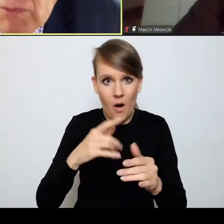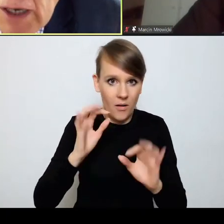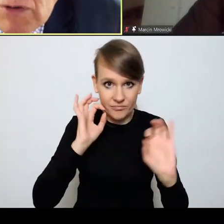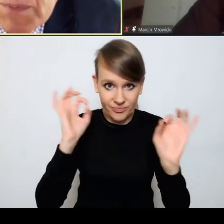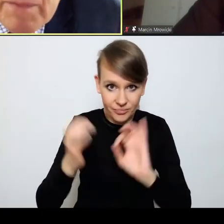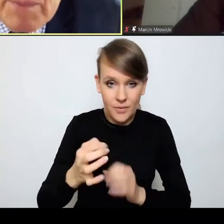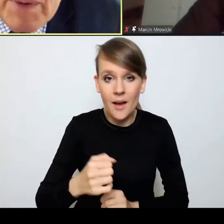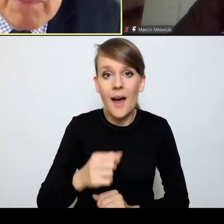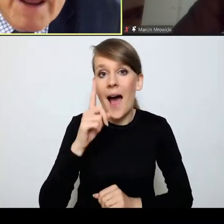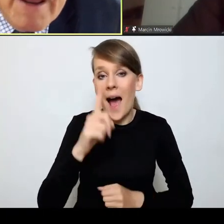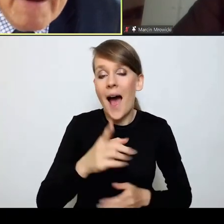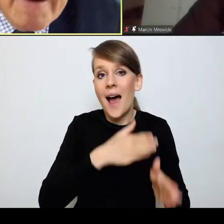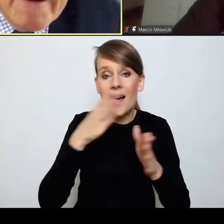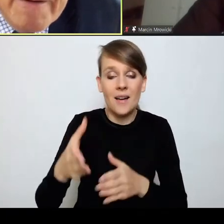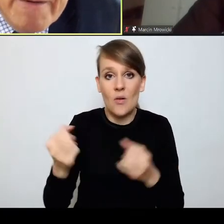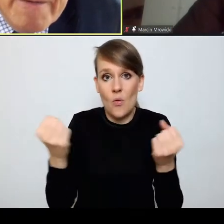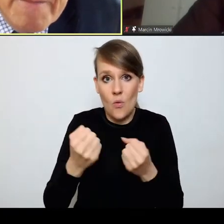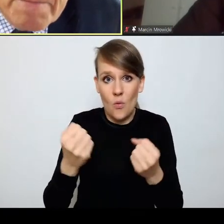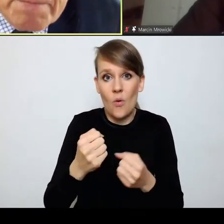zauważał, wielką sprawę Bęba,